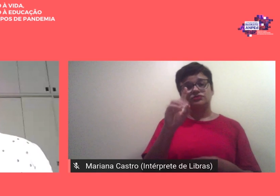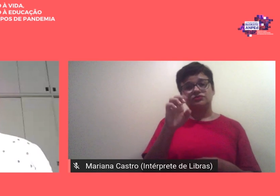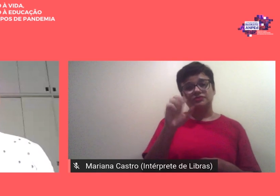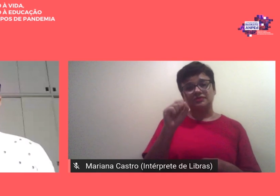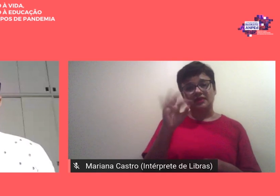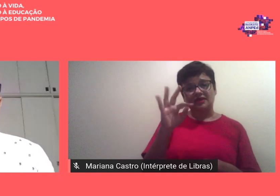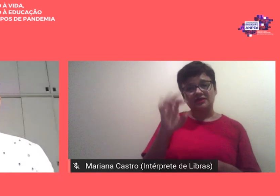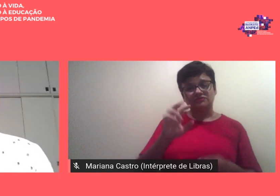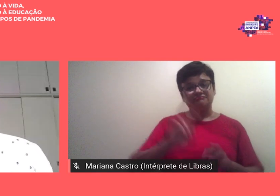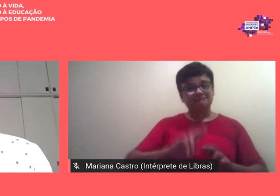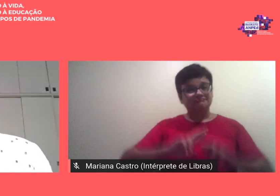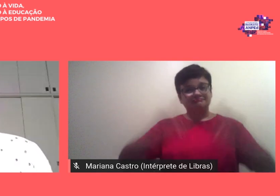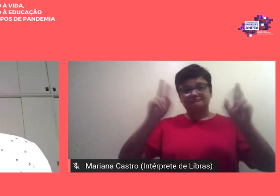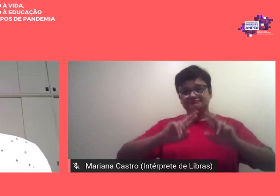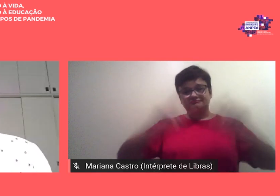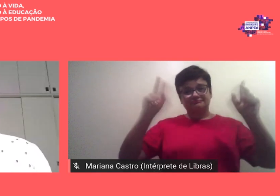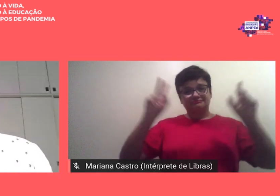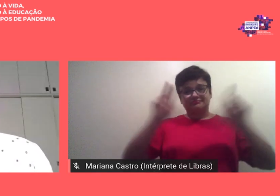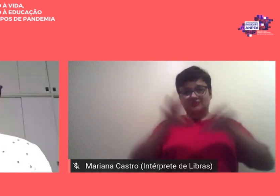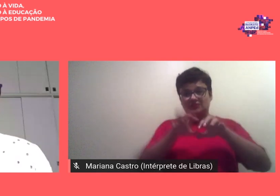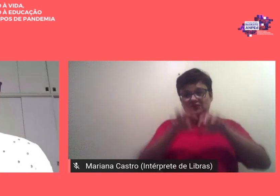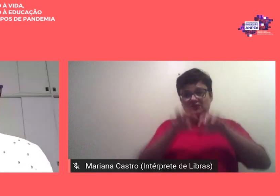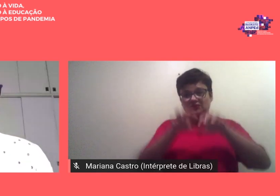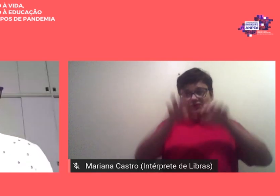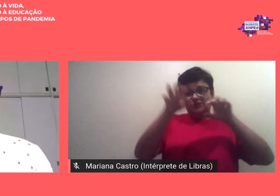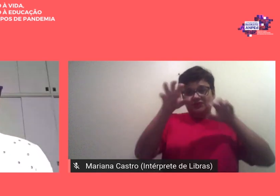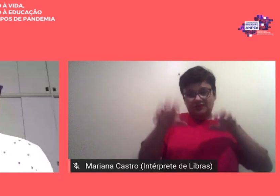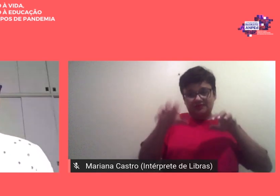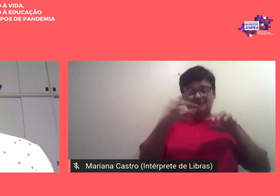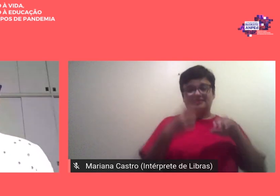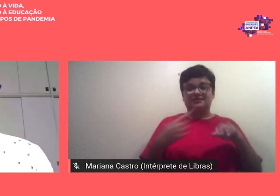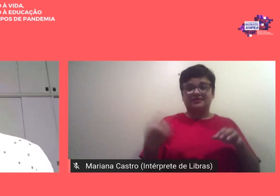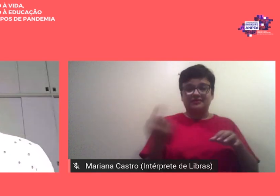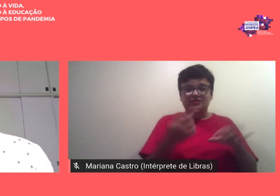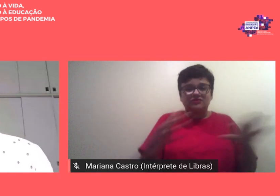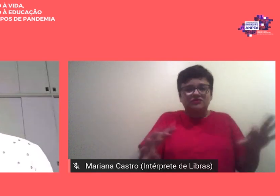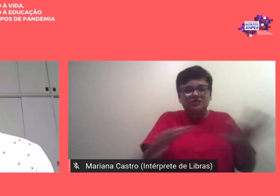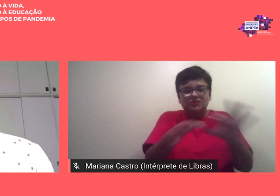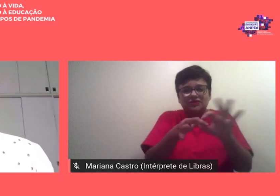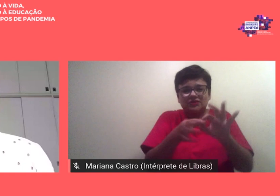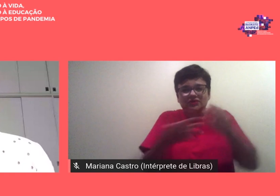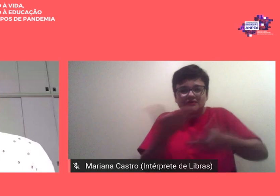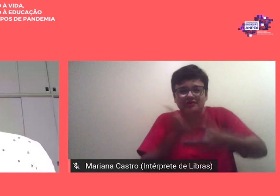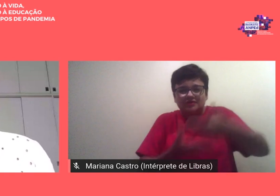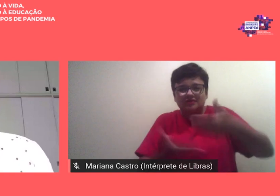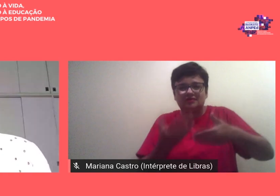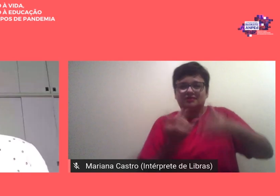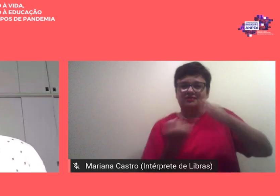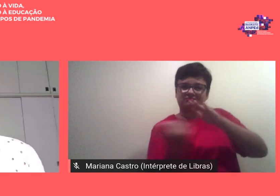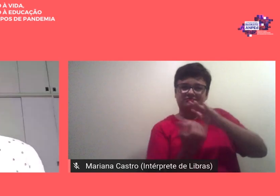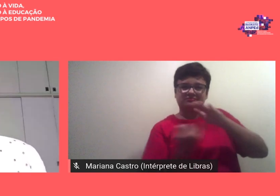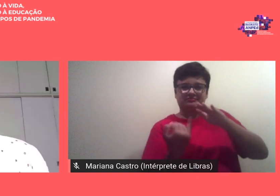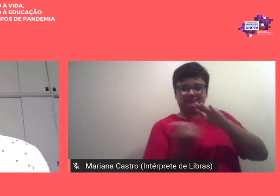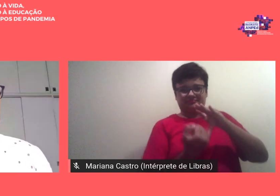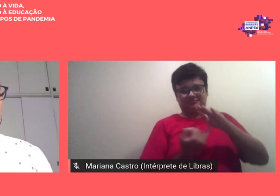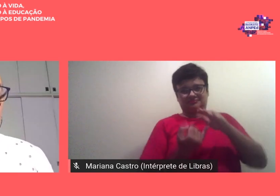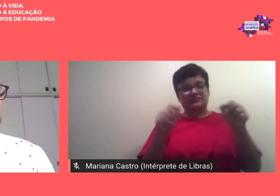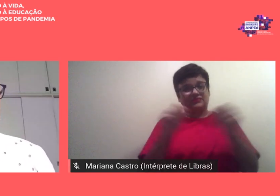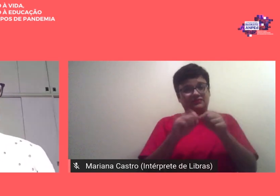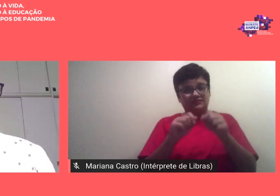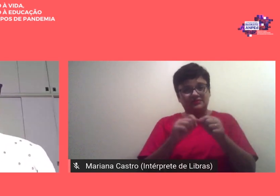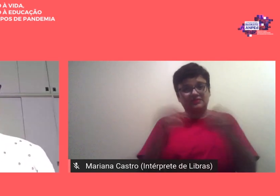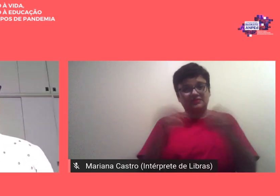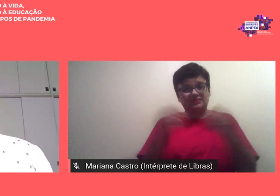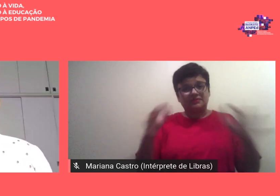em formato remoto o que estreitou e muito as nossas relações institucionais realizamos essa reunião em